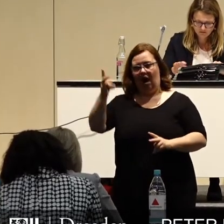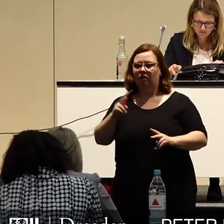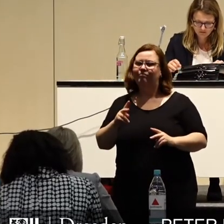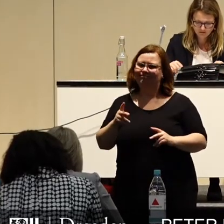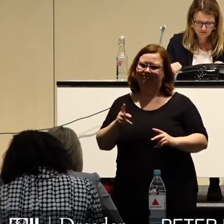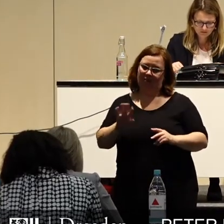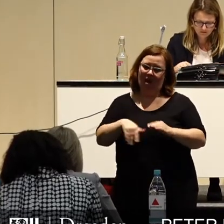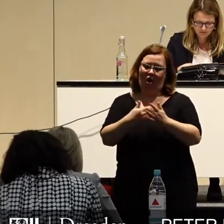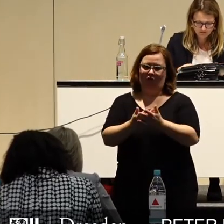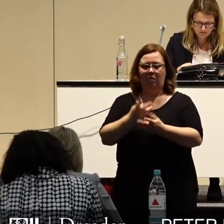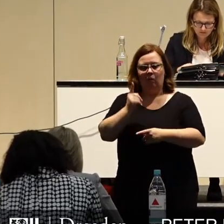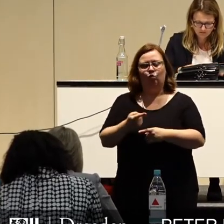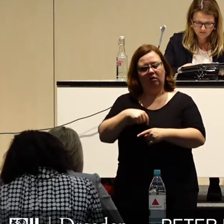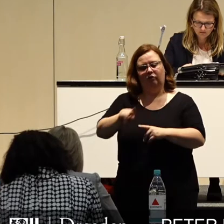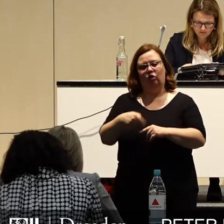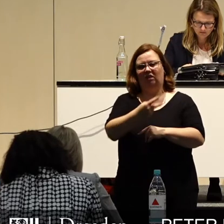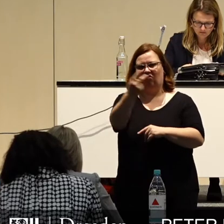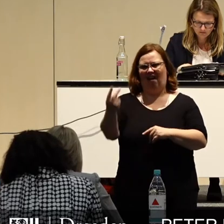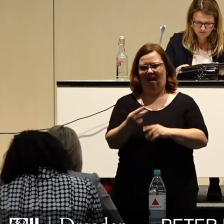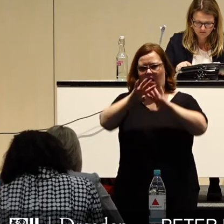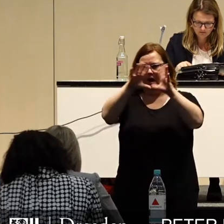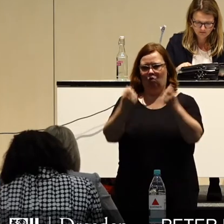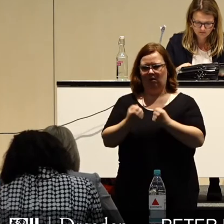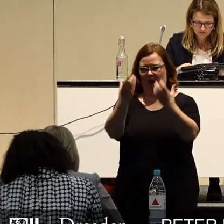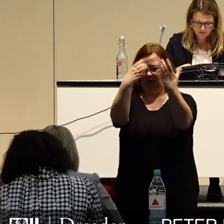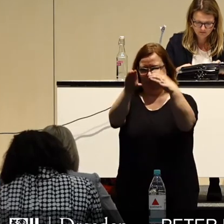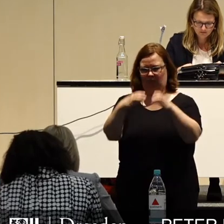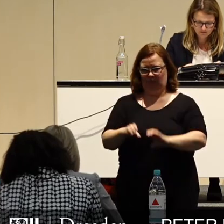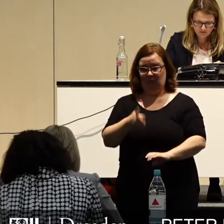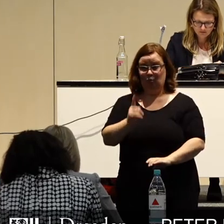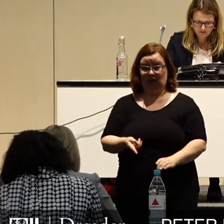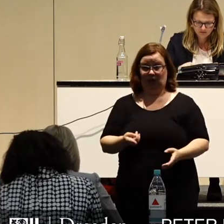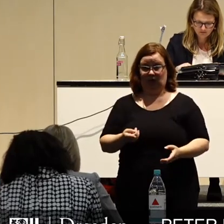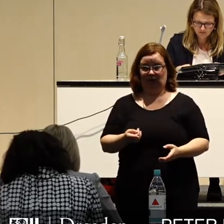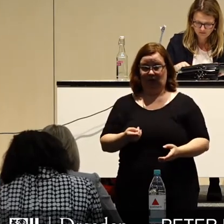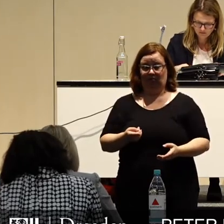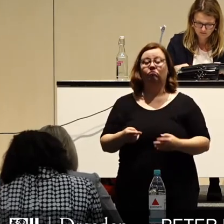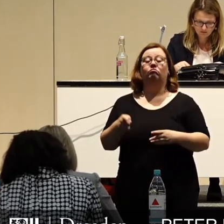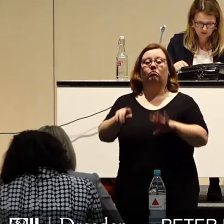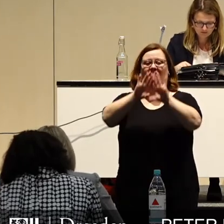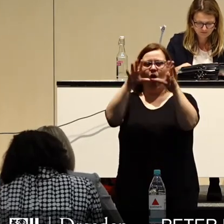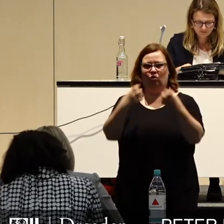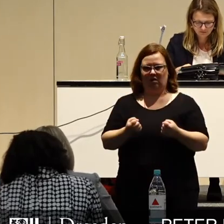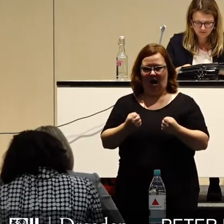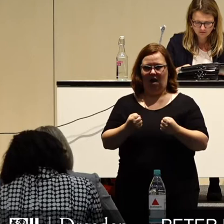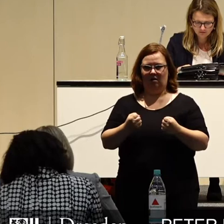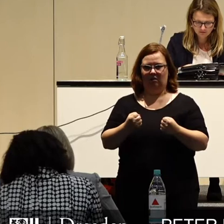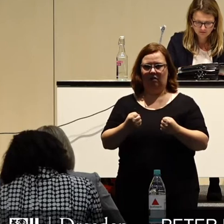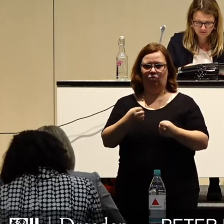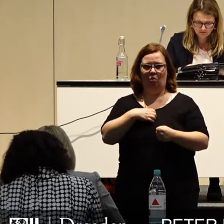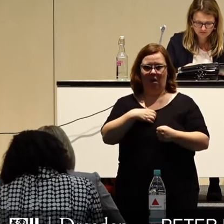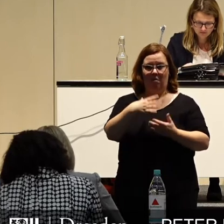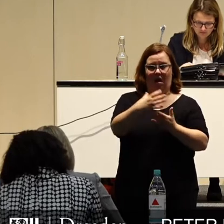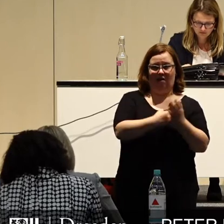Aufgabe, einen Haushalt für die kommenden beiden Jahre aufstellen zu müssen. Einen Haushalt, der von deutlich gesunkenen